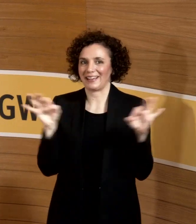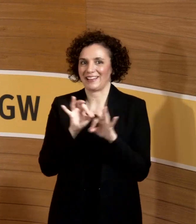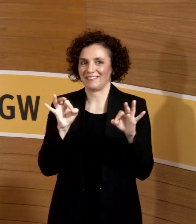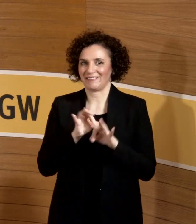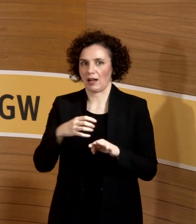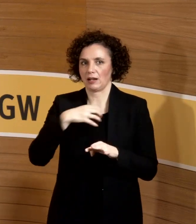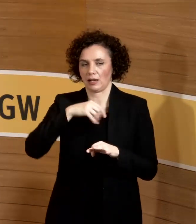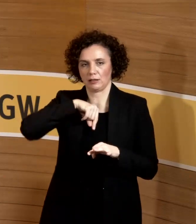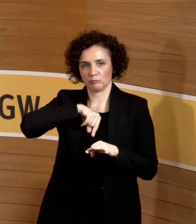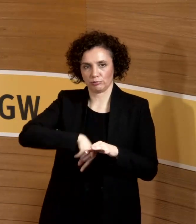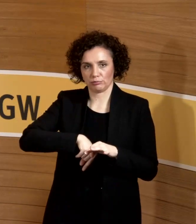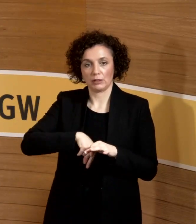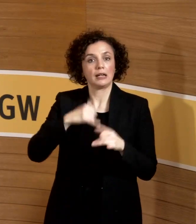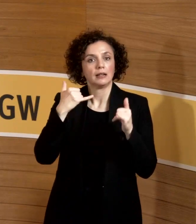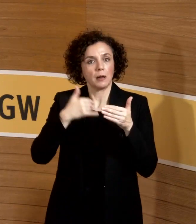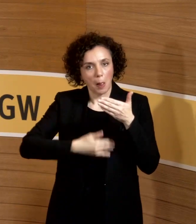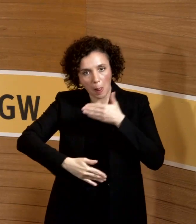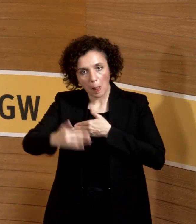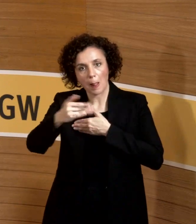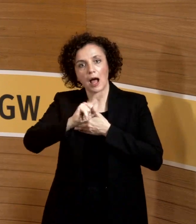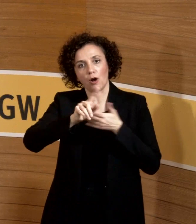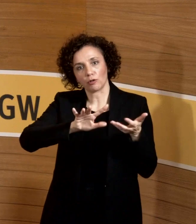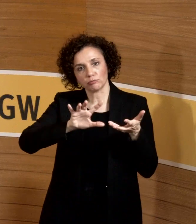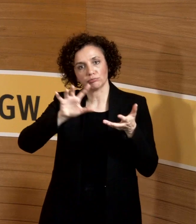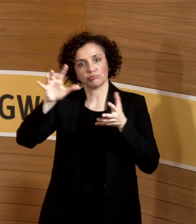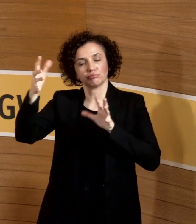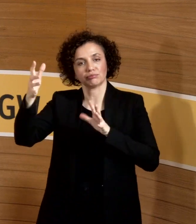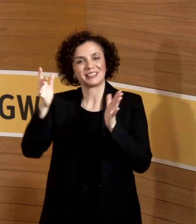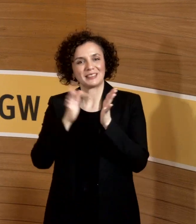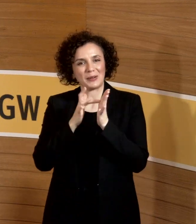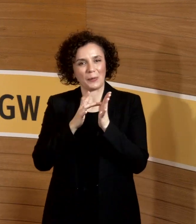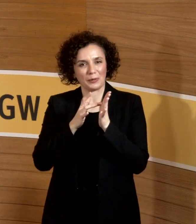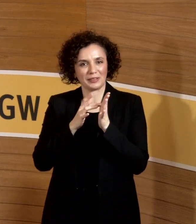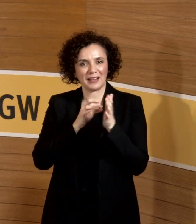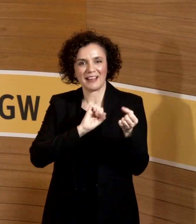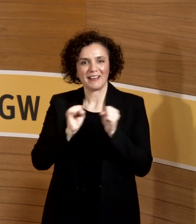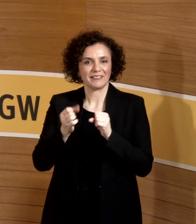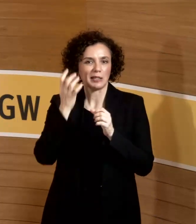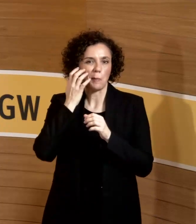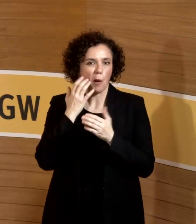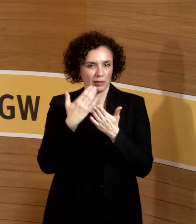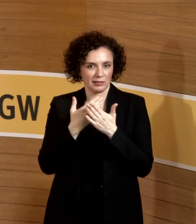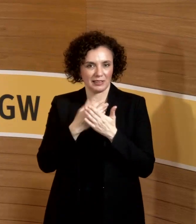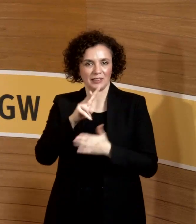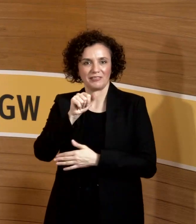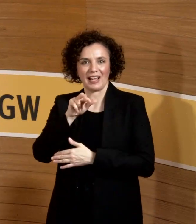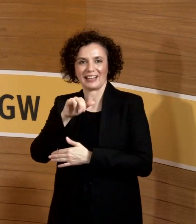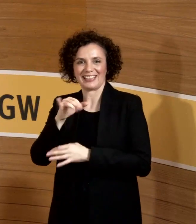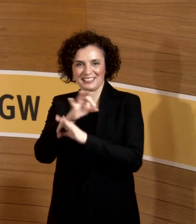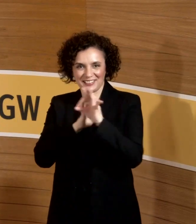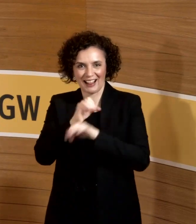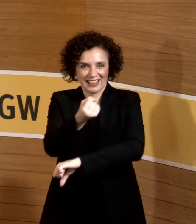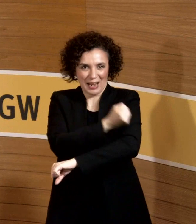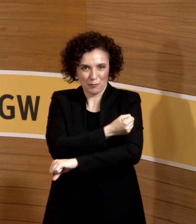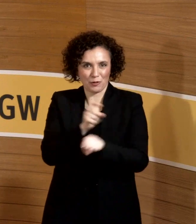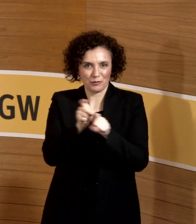eher den Drift ins höhere Alter geben. Durch die Varizellenimpfung ist das sozusagen der Sekundäreffekt. Weil sich nicht alle impfen lassen, habe